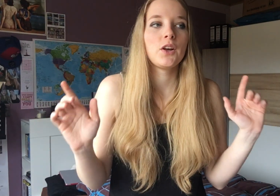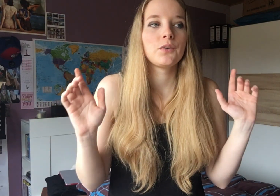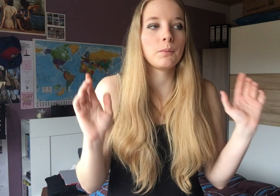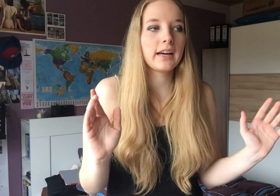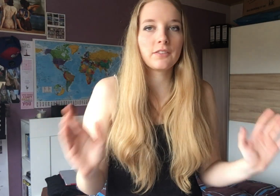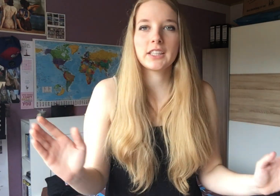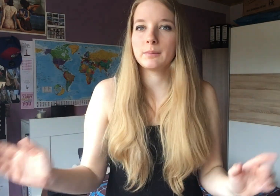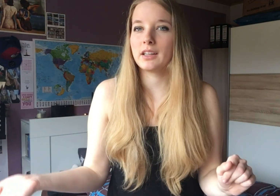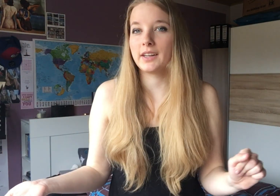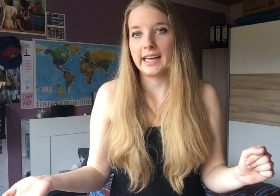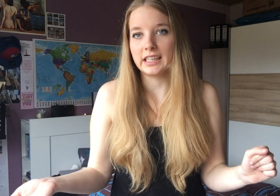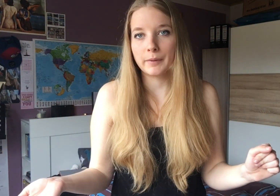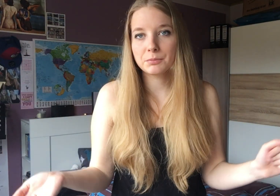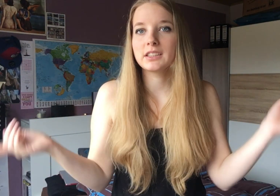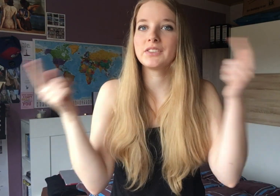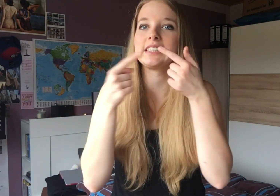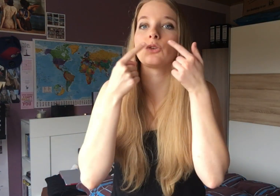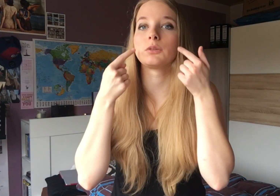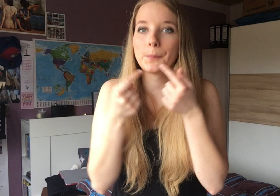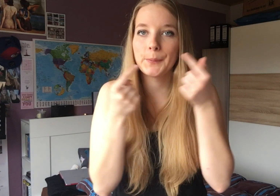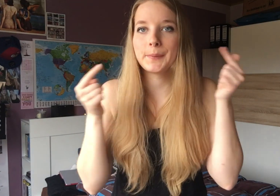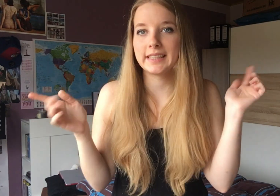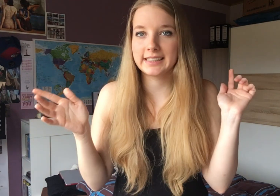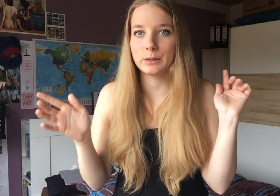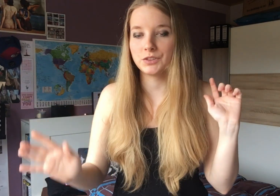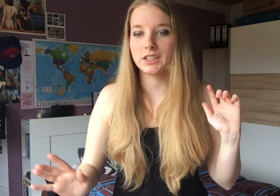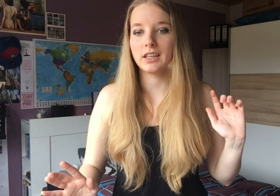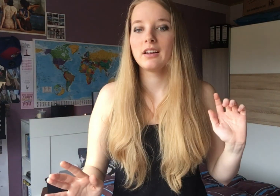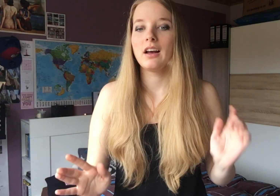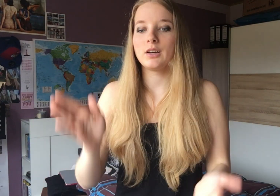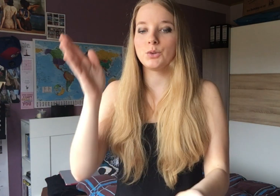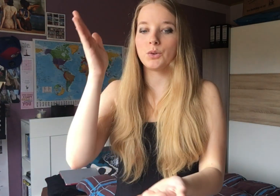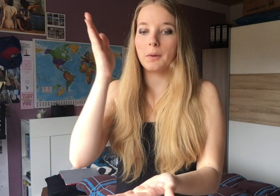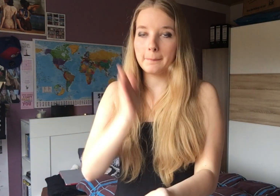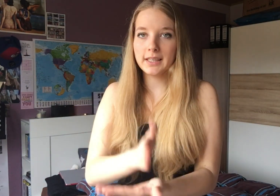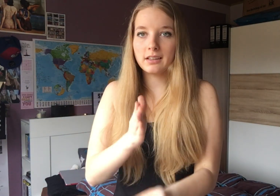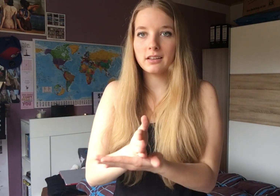Für mehrere Wörter gibt es halt quasi eine Gebärdensprache, deswegen ist auch das Mundbild extrem wichtig. Also Mitte